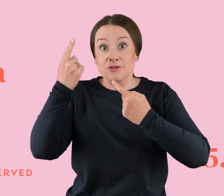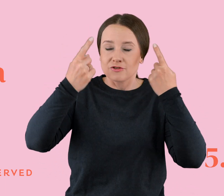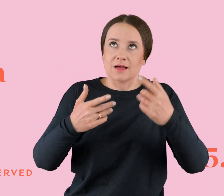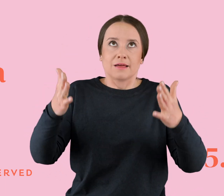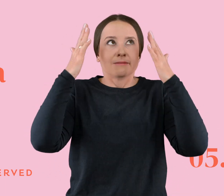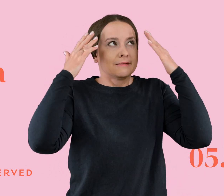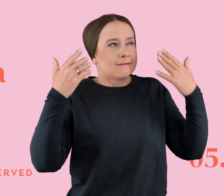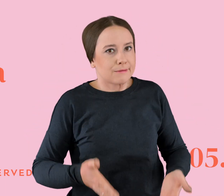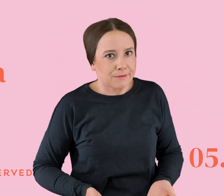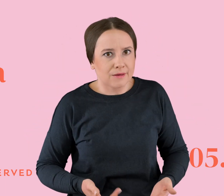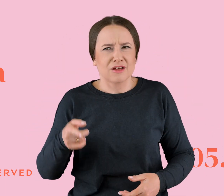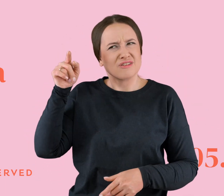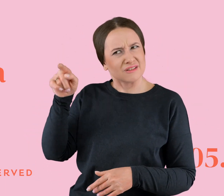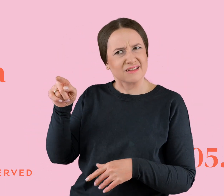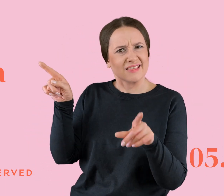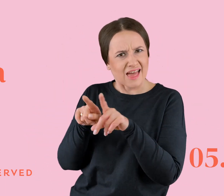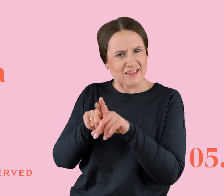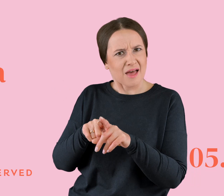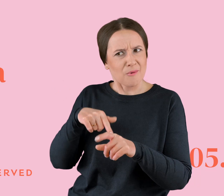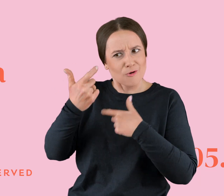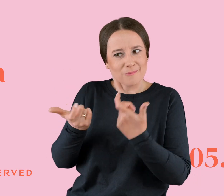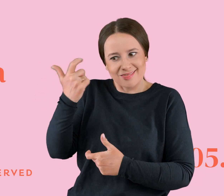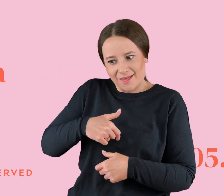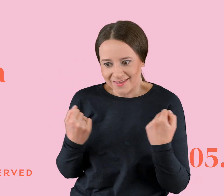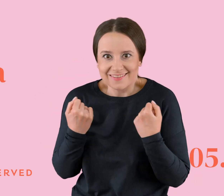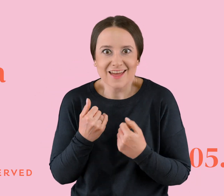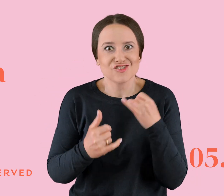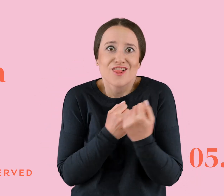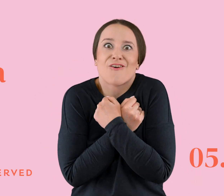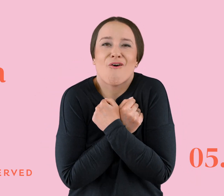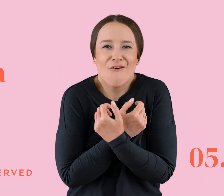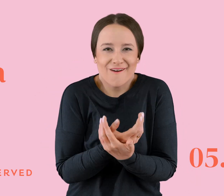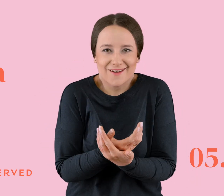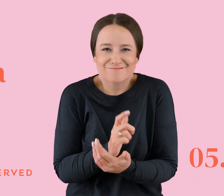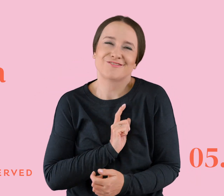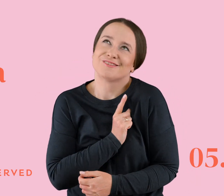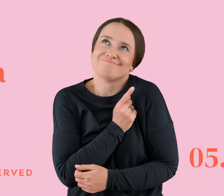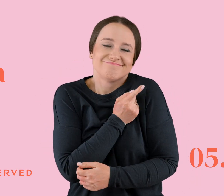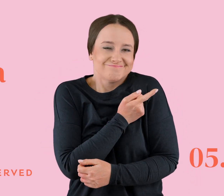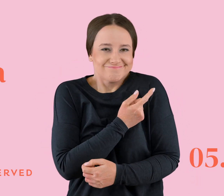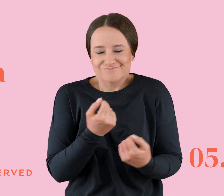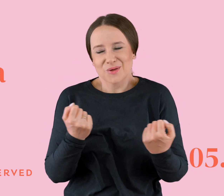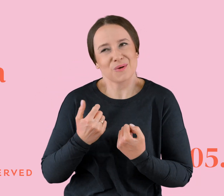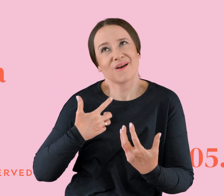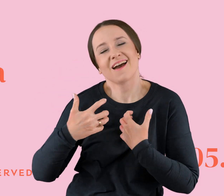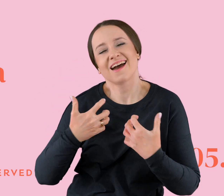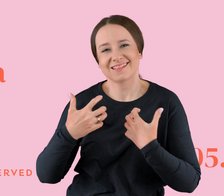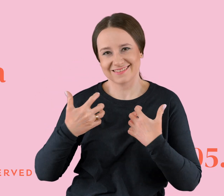Jezu, czy on dla mnie też się tak będzie starał? Że on skoro kocha, w ogóle co za romantycina dusza, artysta. Nawalował dla